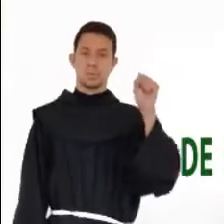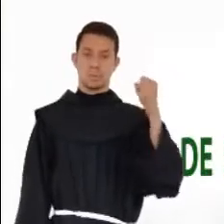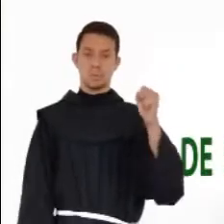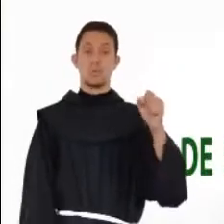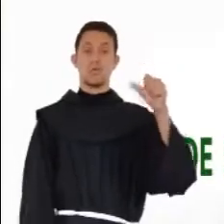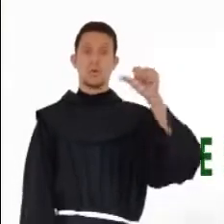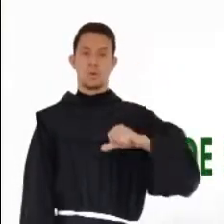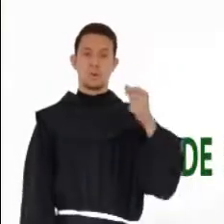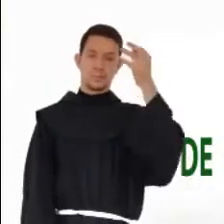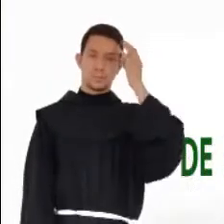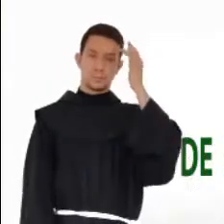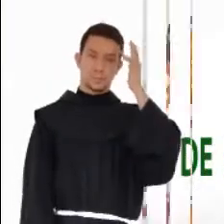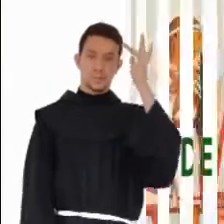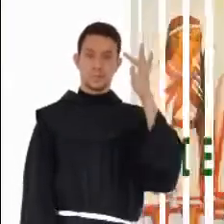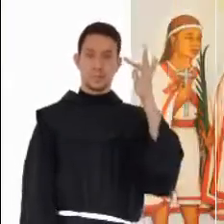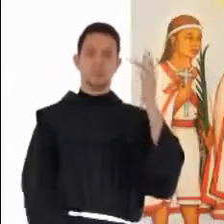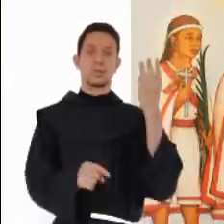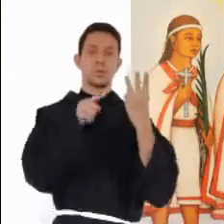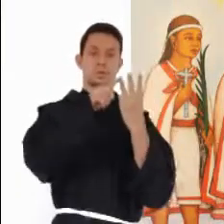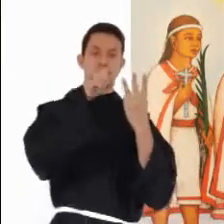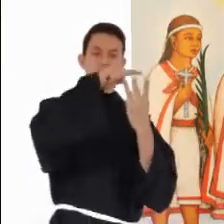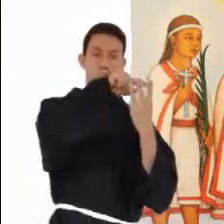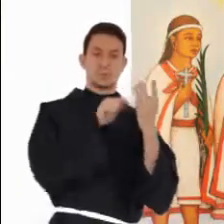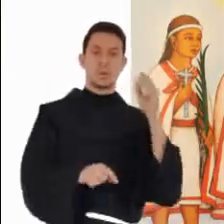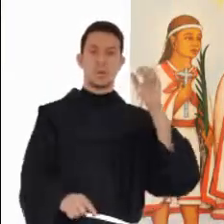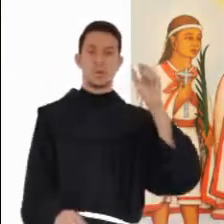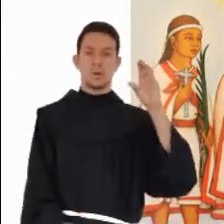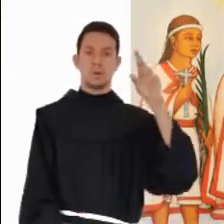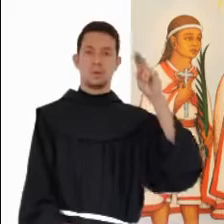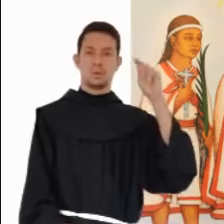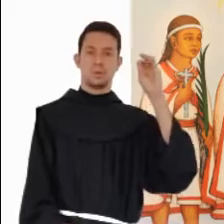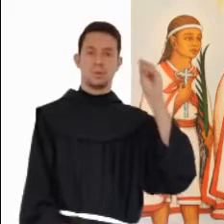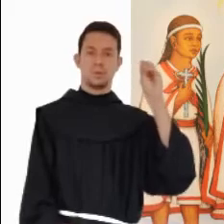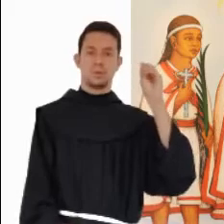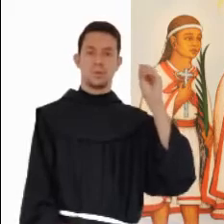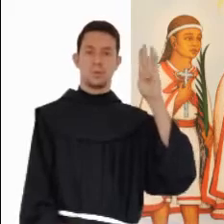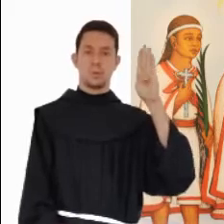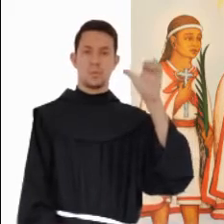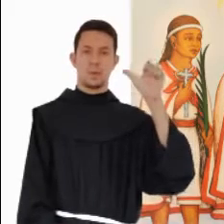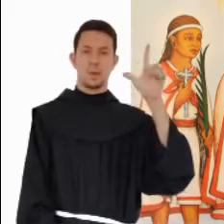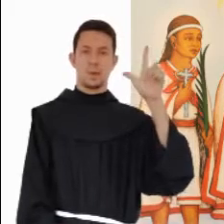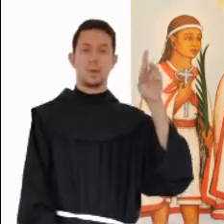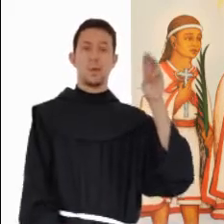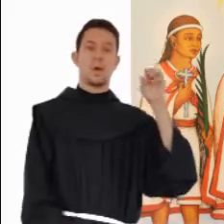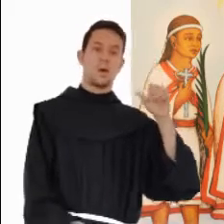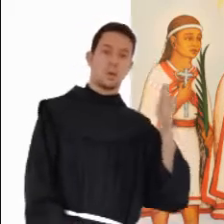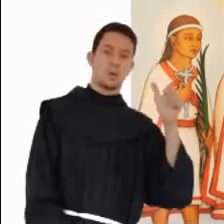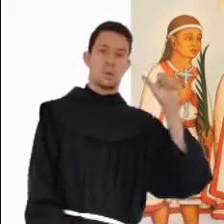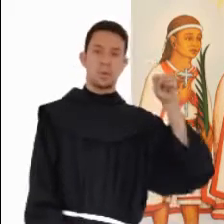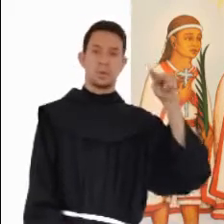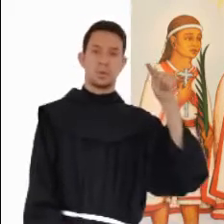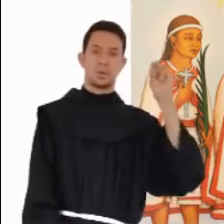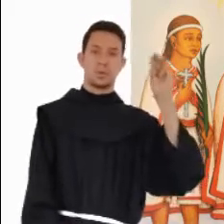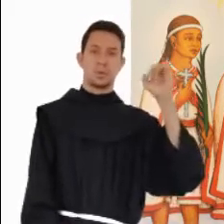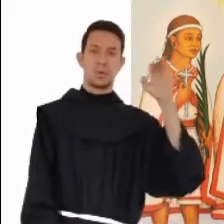de septiembre, hoy celebramos a los santos Cristóbal, Antonio y Juan, los niños